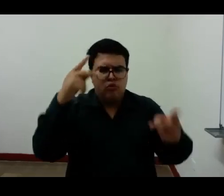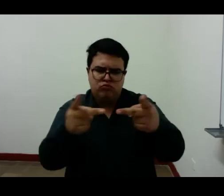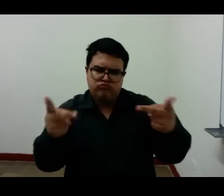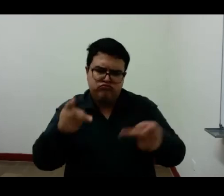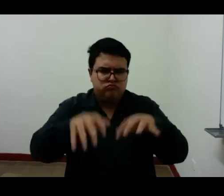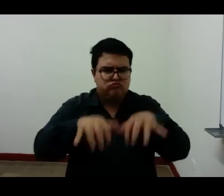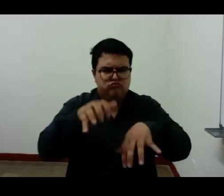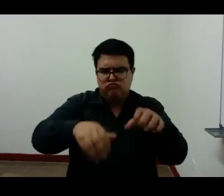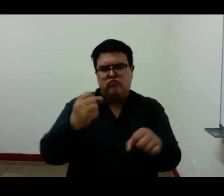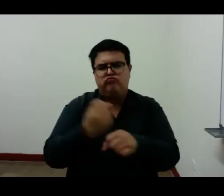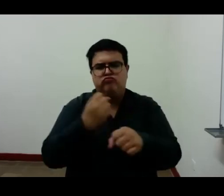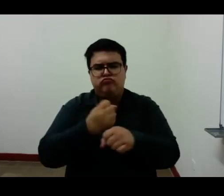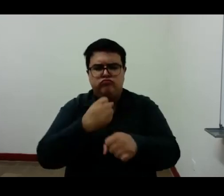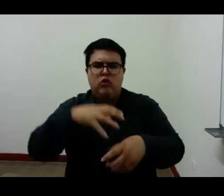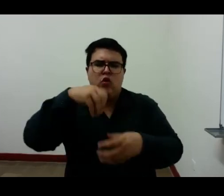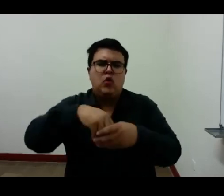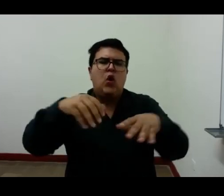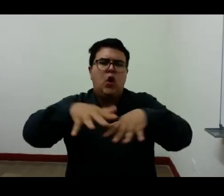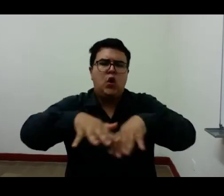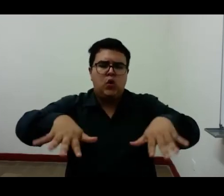Baicha Lisboeta